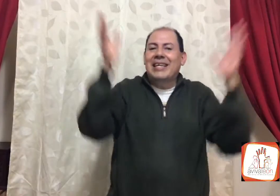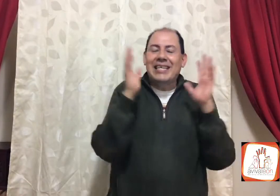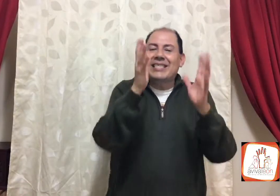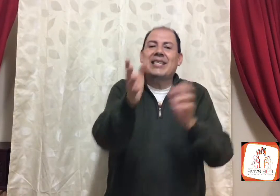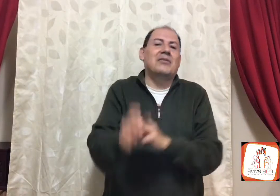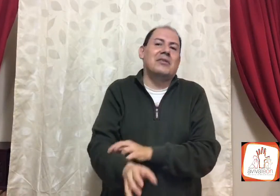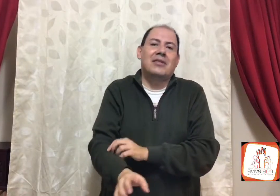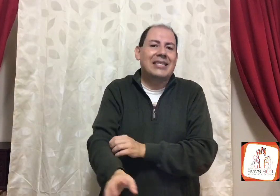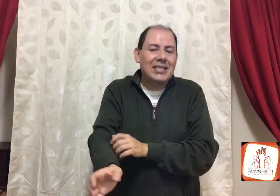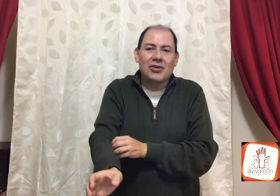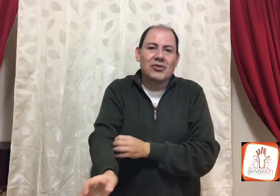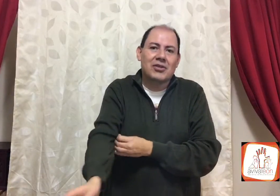es Dios, es Dios,